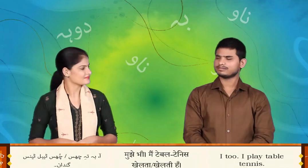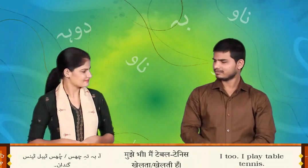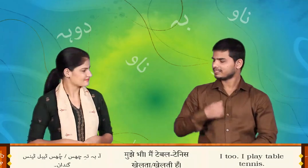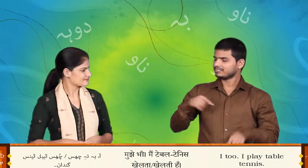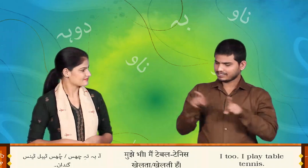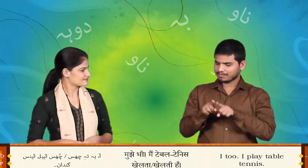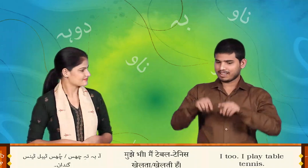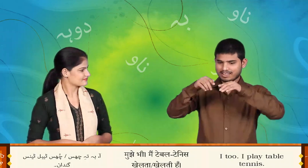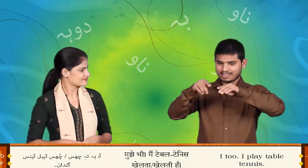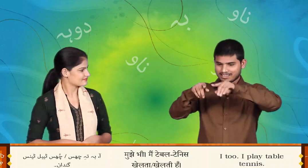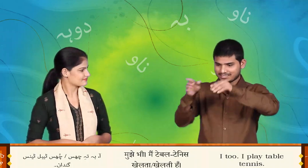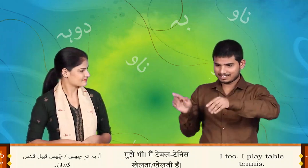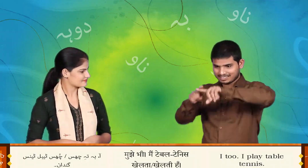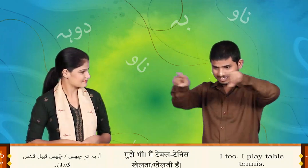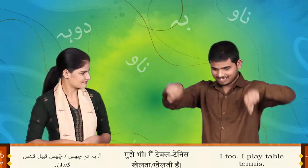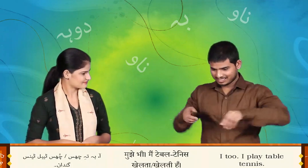आ, बितु चो स्टेबल तेनिस गिन्दान